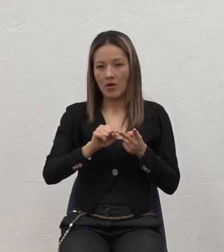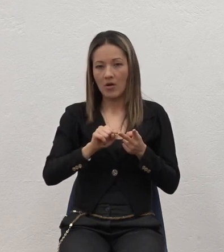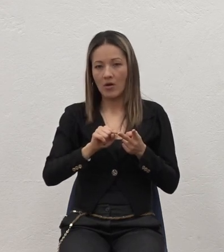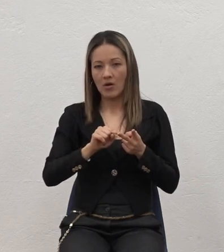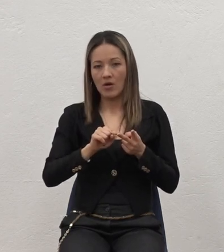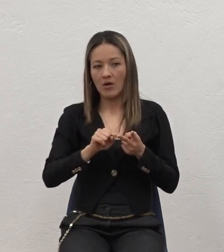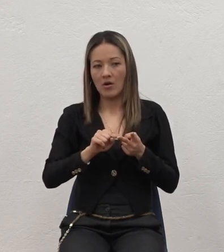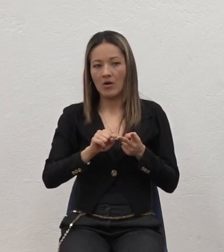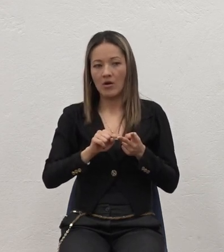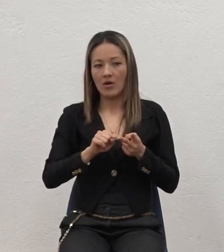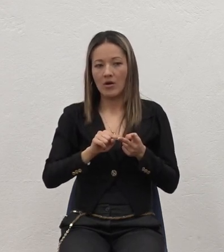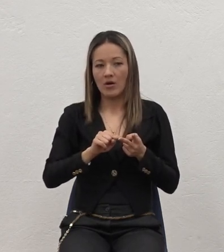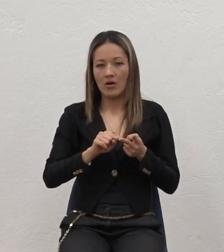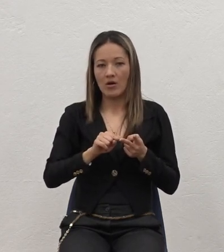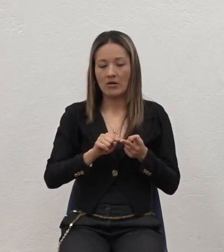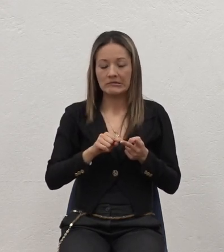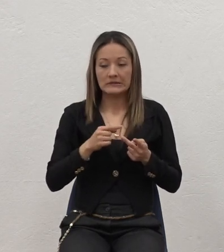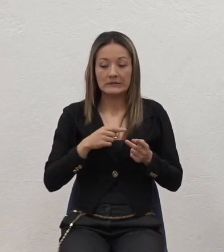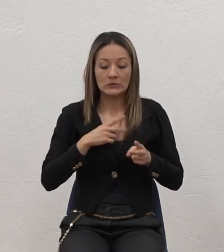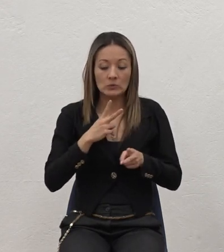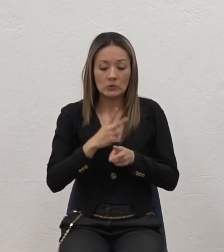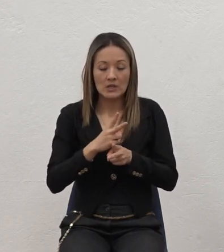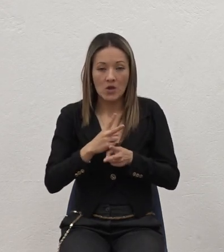Toda la eternidad Ustedes